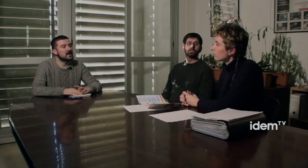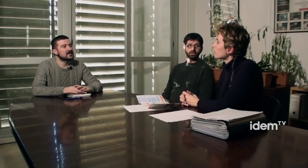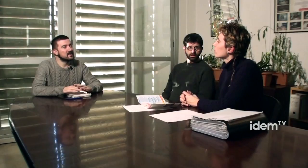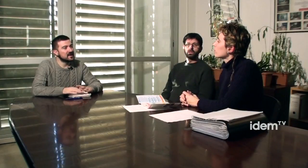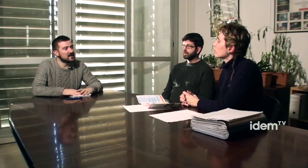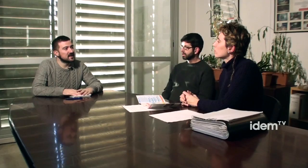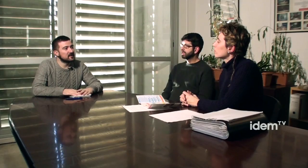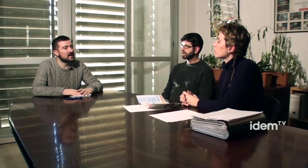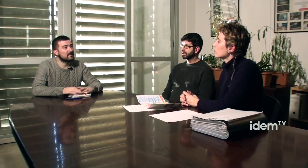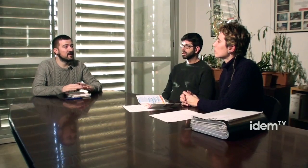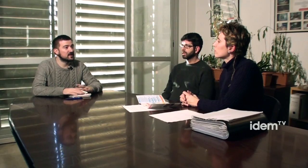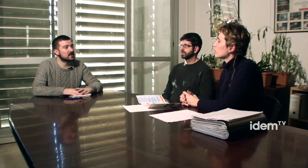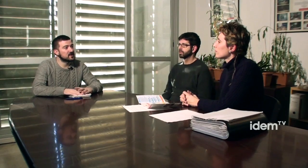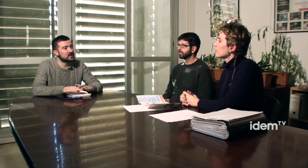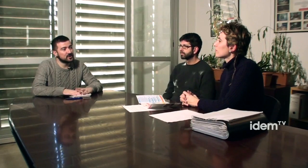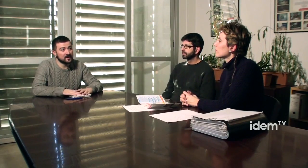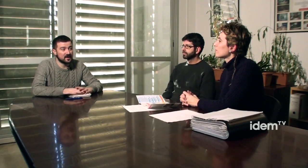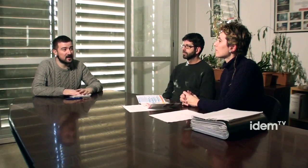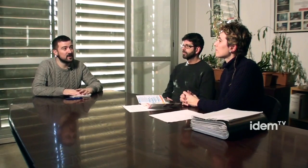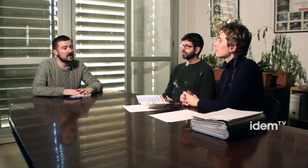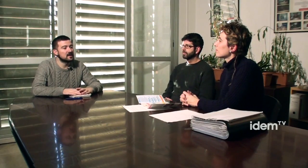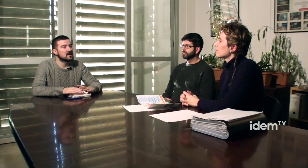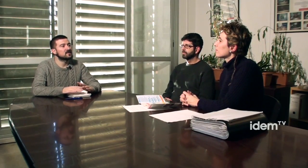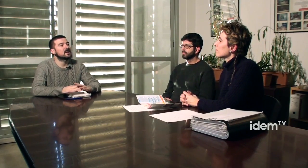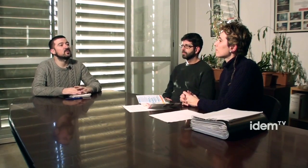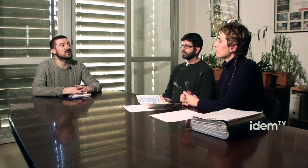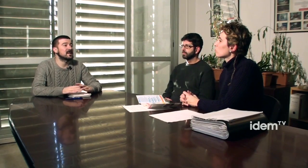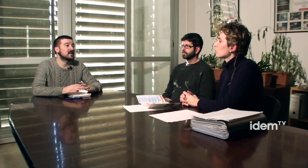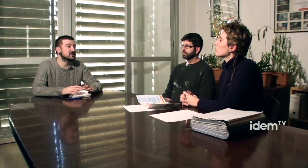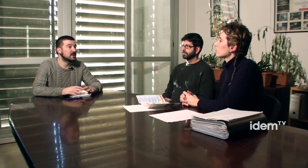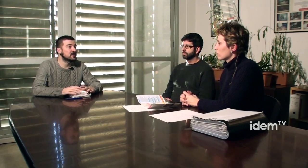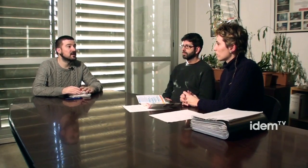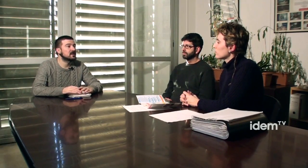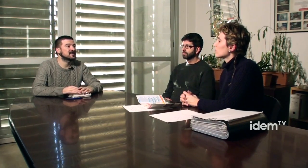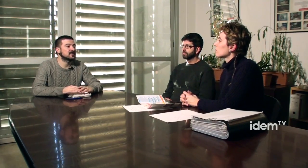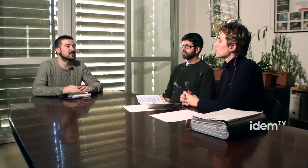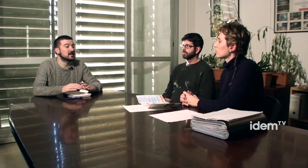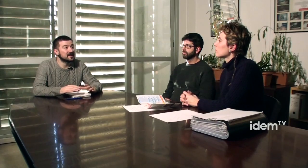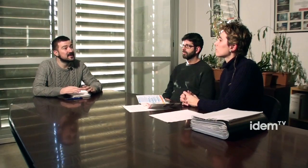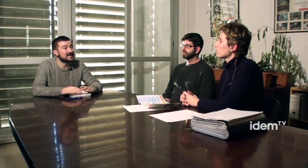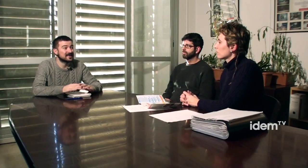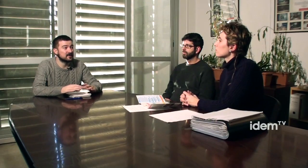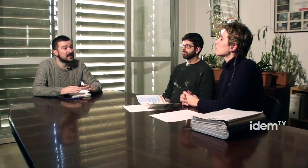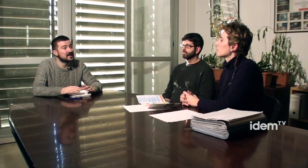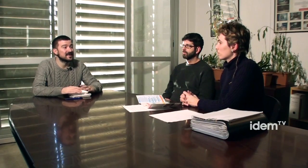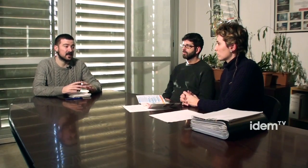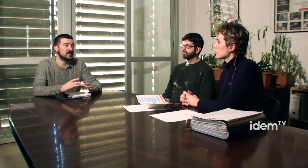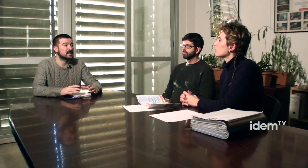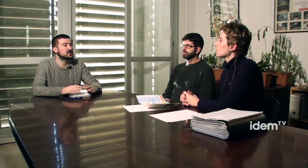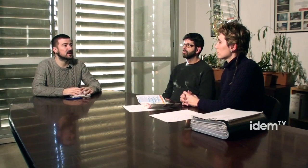Estem aquí a la seu de la Federació de Persones Sordes de Catalunya. Explica'm-nos una mica la història, els serveis, les activitats i les reivindicacions